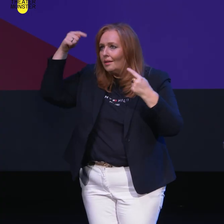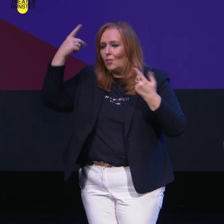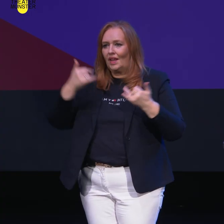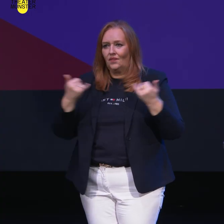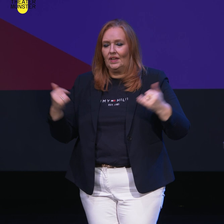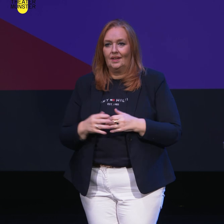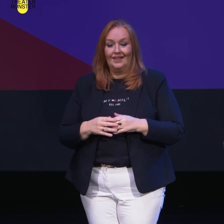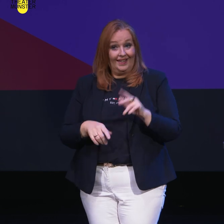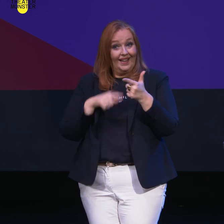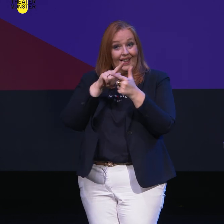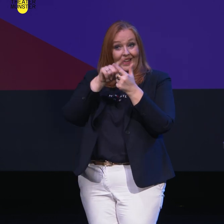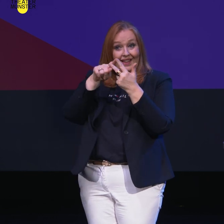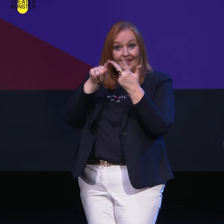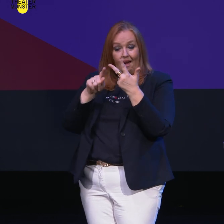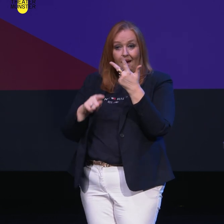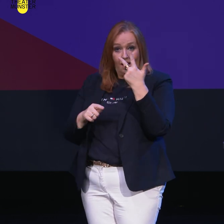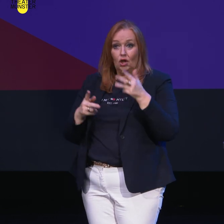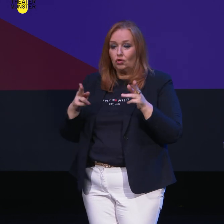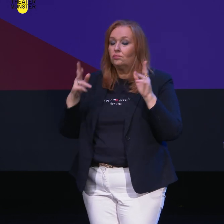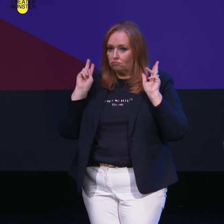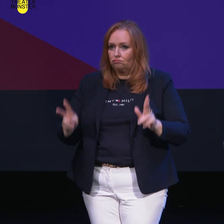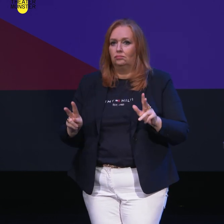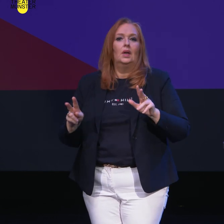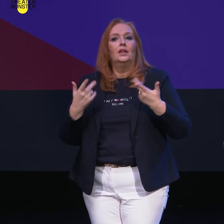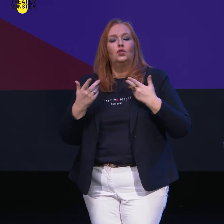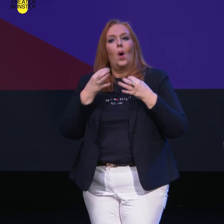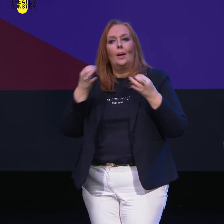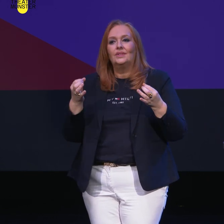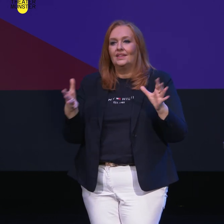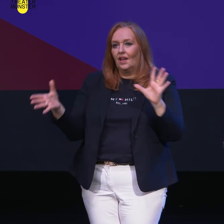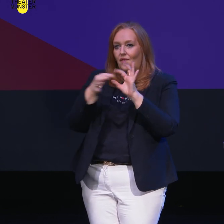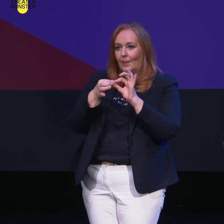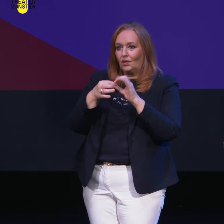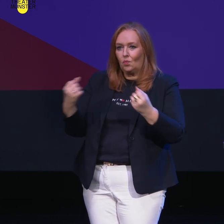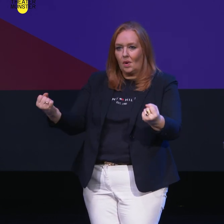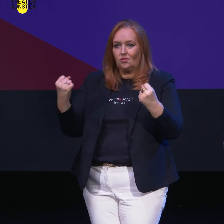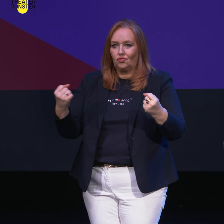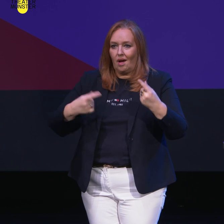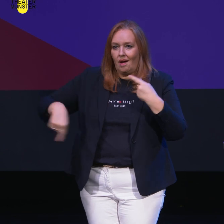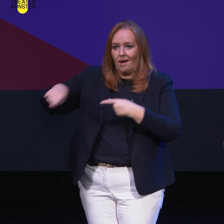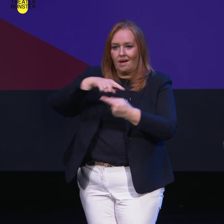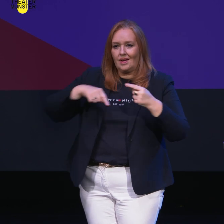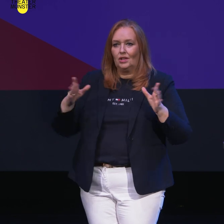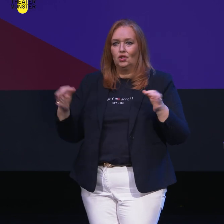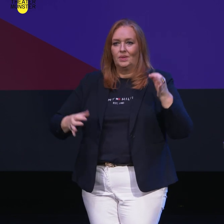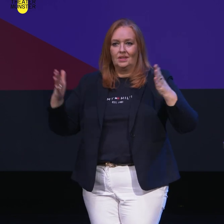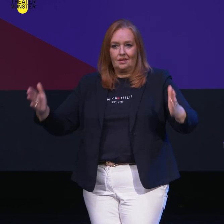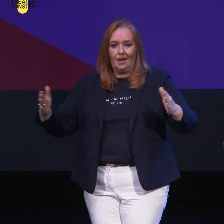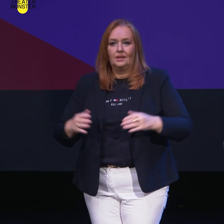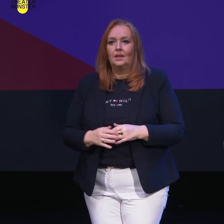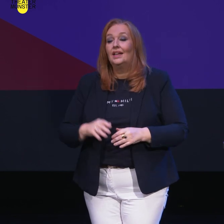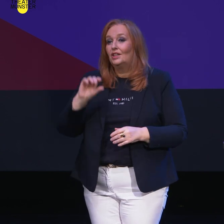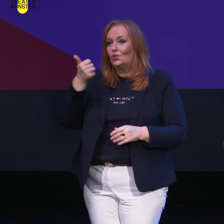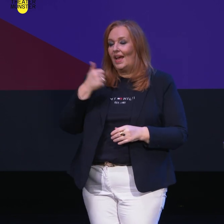Ich erwähne drei Stücke, die wirklich programmiert sind mit diesem Absicht, die Verbindungen zu stärken in dieser ersten Spielzeit. Zuerst